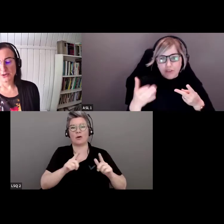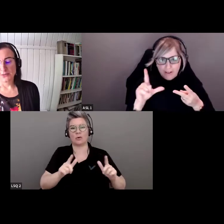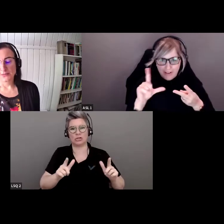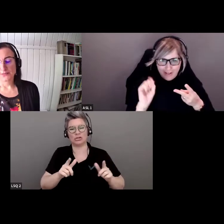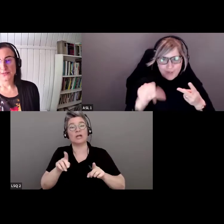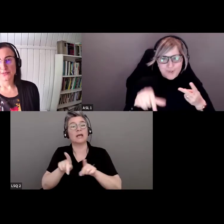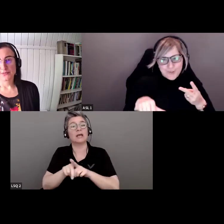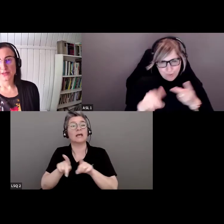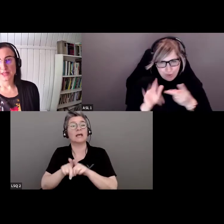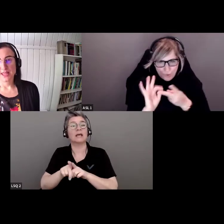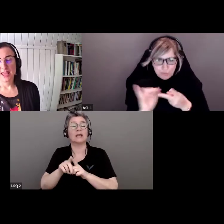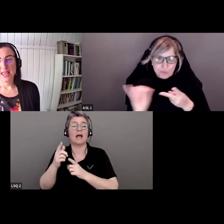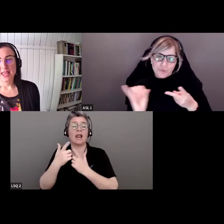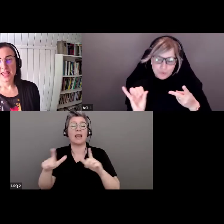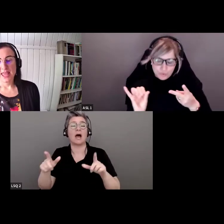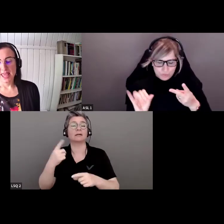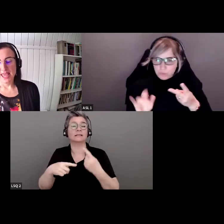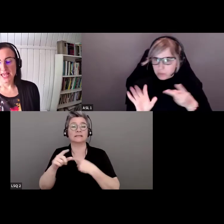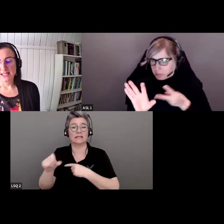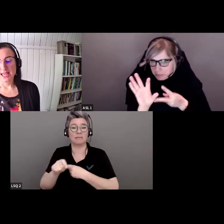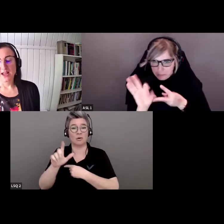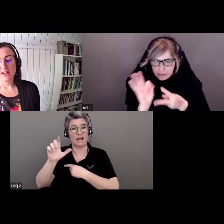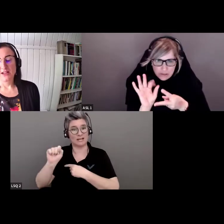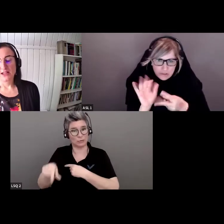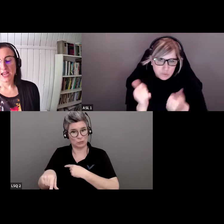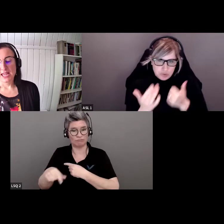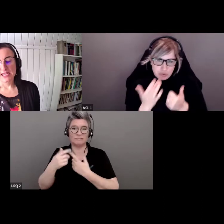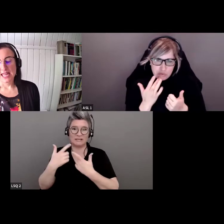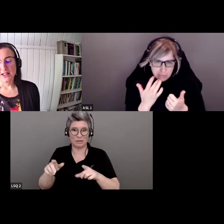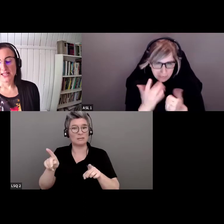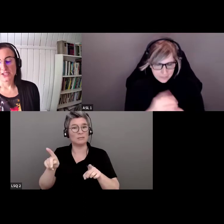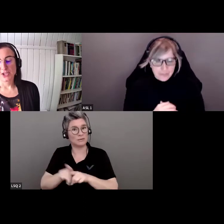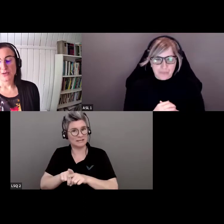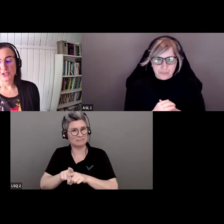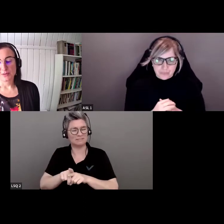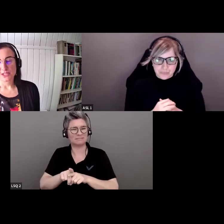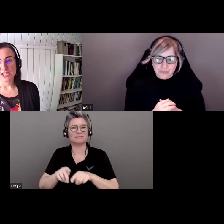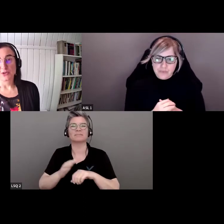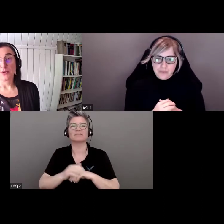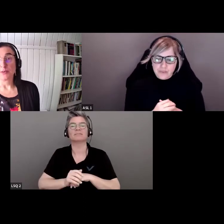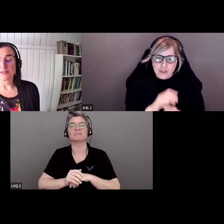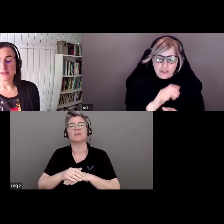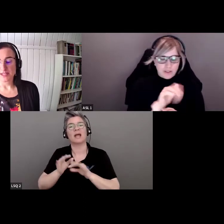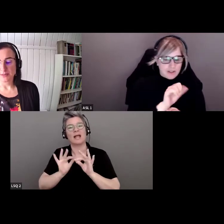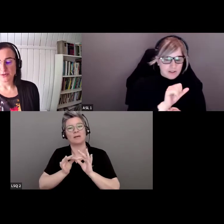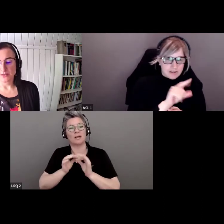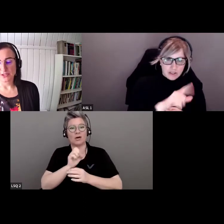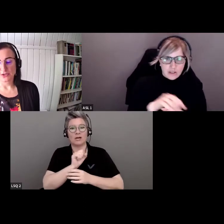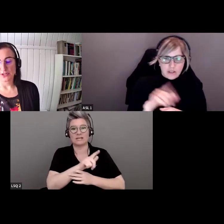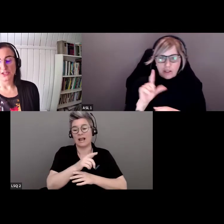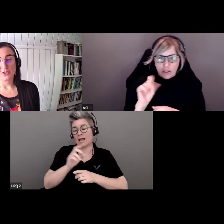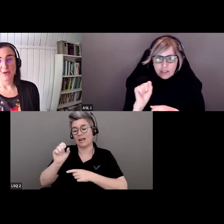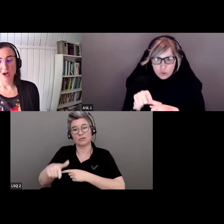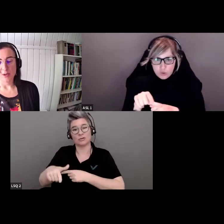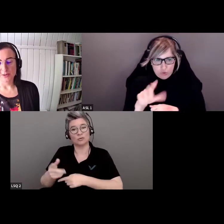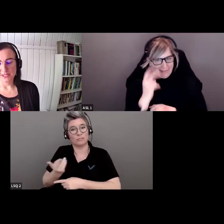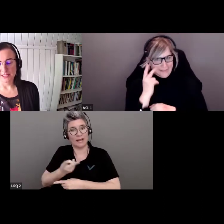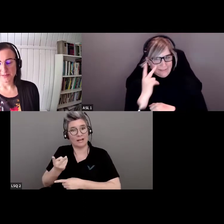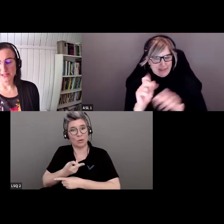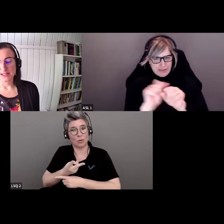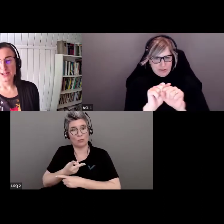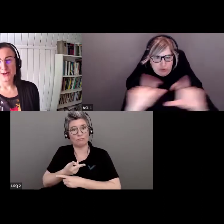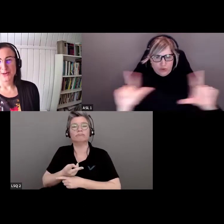ainsi qu'en langue des signes québécoise, LSQ. L'interprétation en ASL et LSQ sera